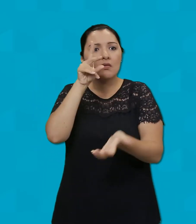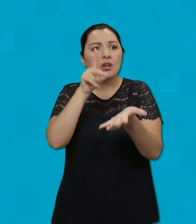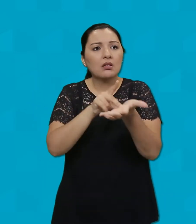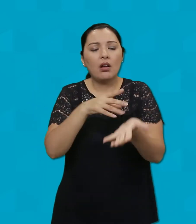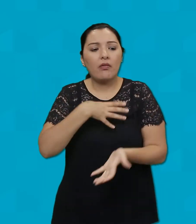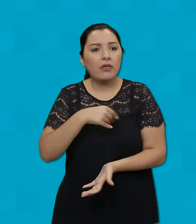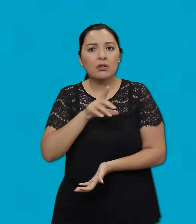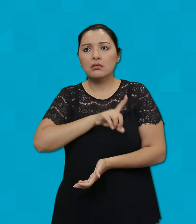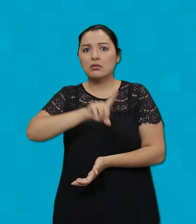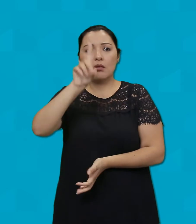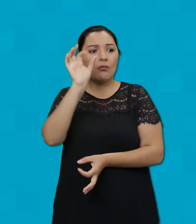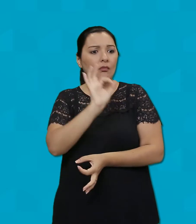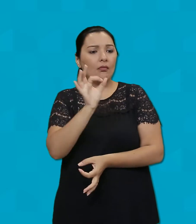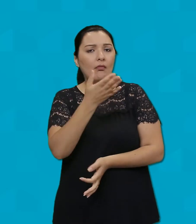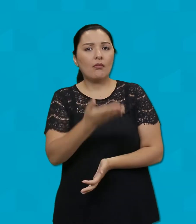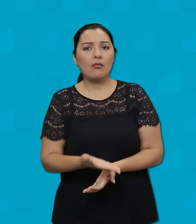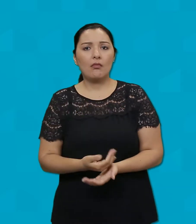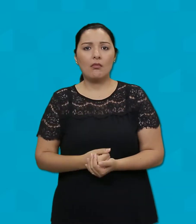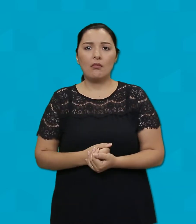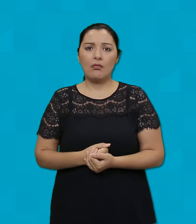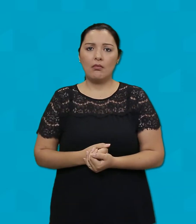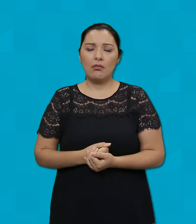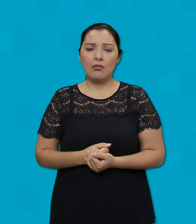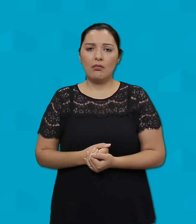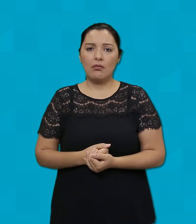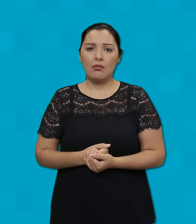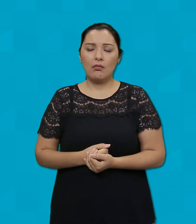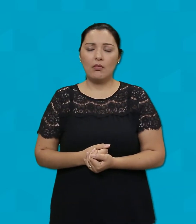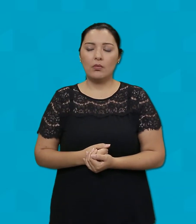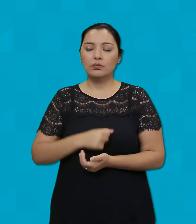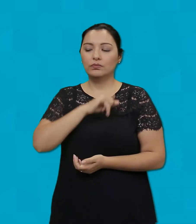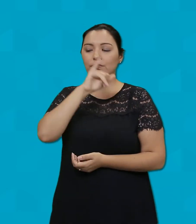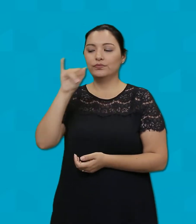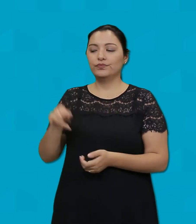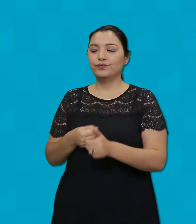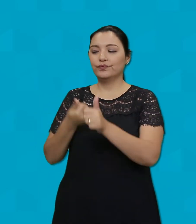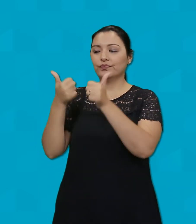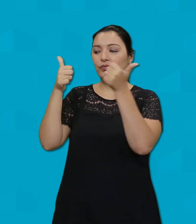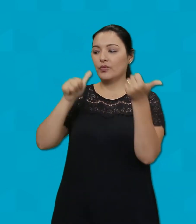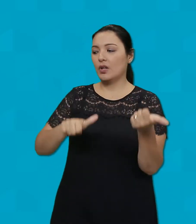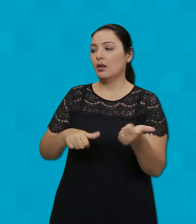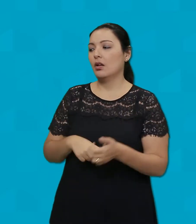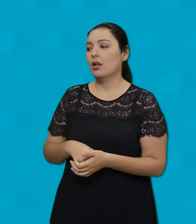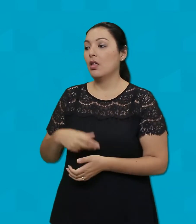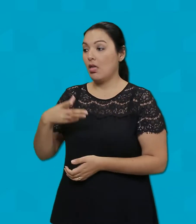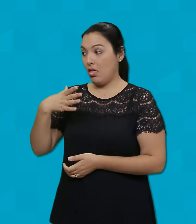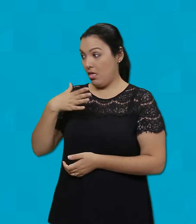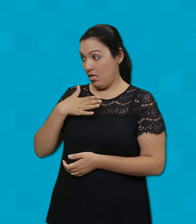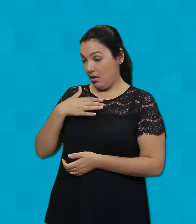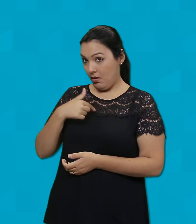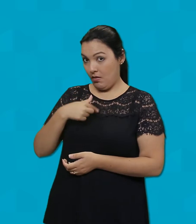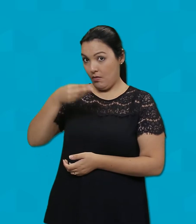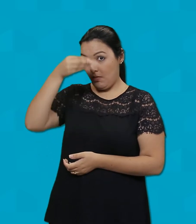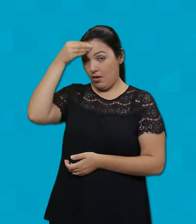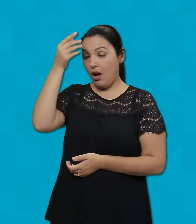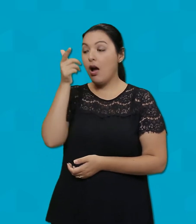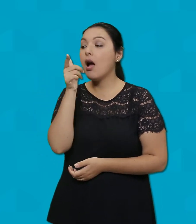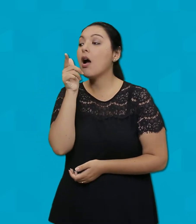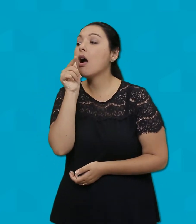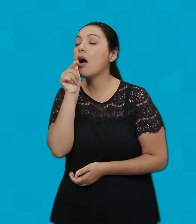Elias Nem o profeta? João respondeu Eu batizo com água Mas